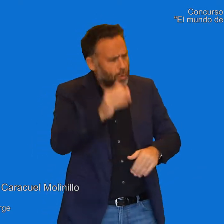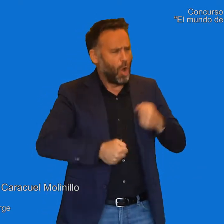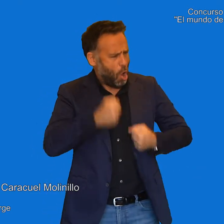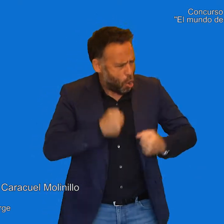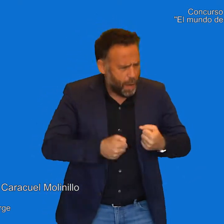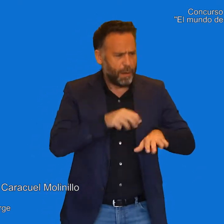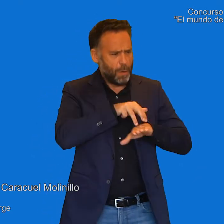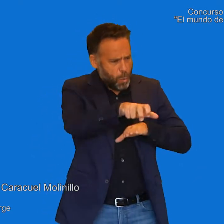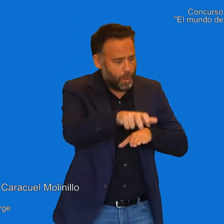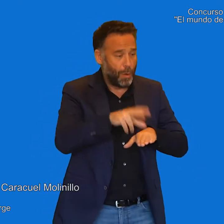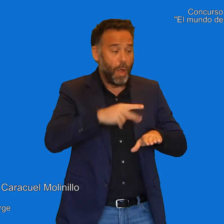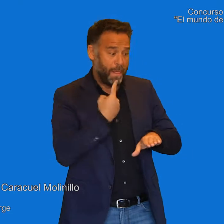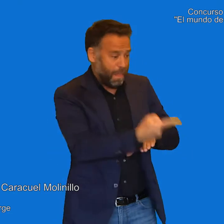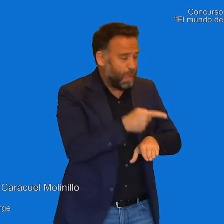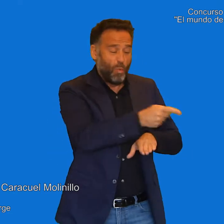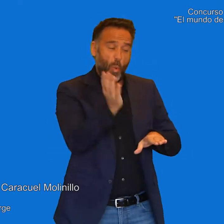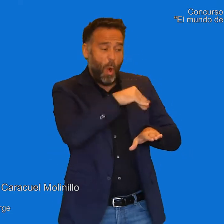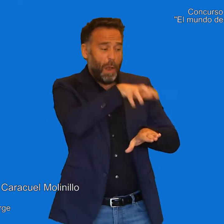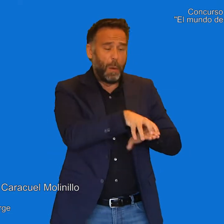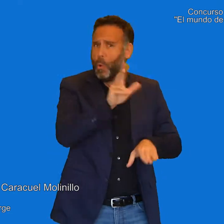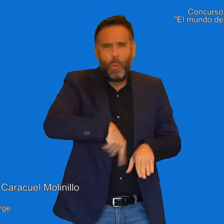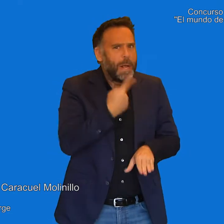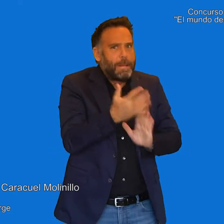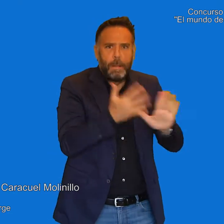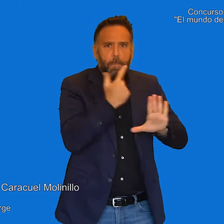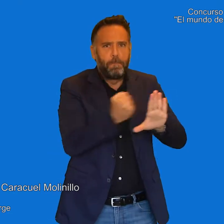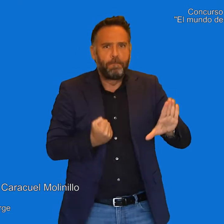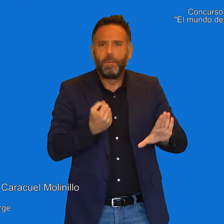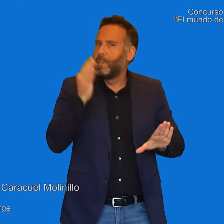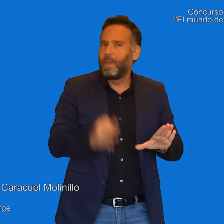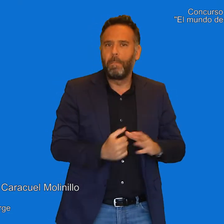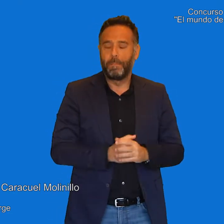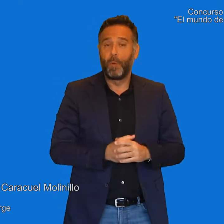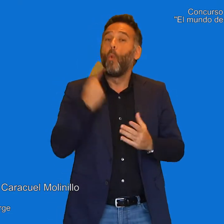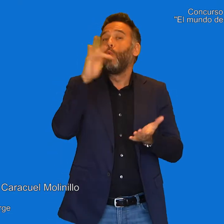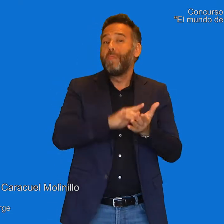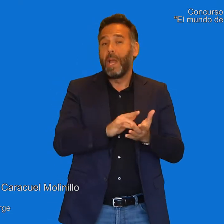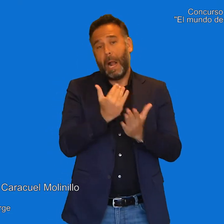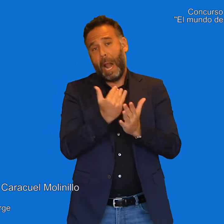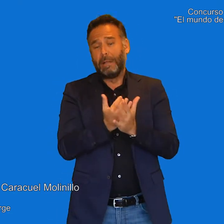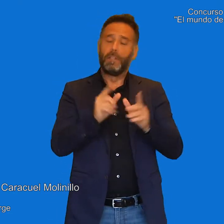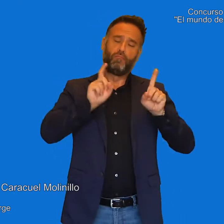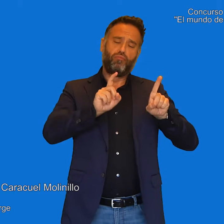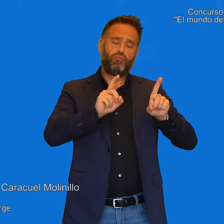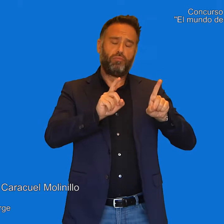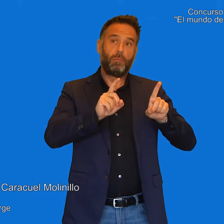y nunca le decía que no tenía caparazón. Un día que estaban dando clase en el bosque vino un